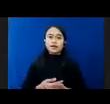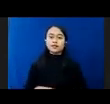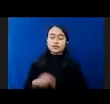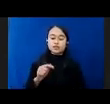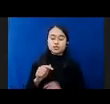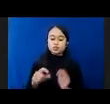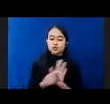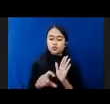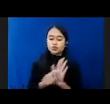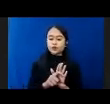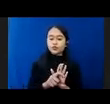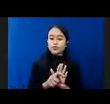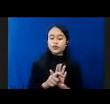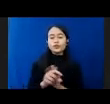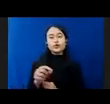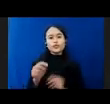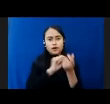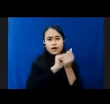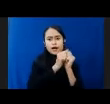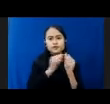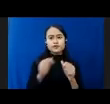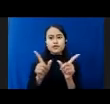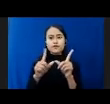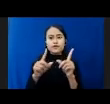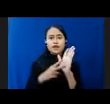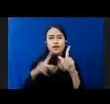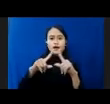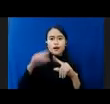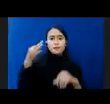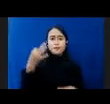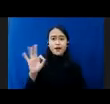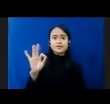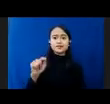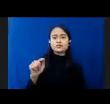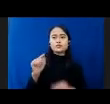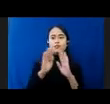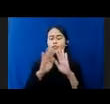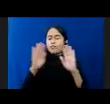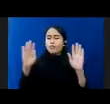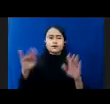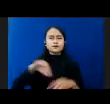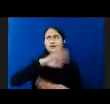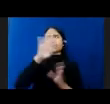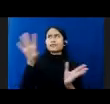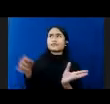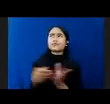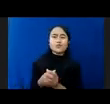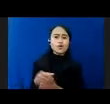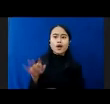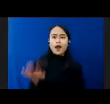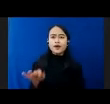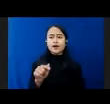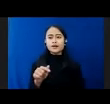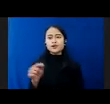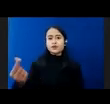Mengundang Datang Kasus Yang Warga Negara Perancis Itu Kebanyakan Semua Anak Bukan Kebanyakan Hampir Semua Anak Itu Diundang Datang